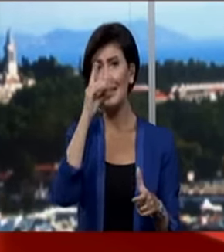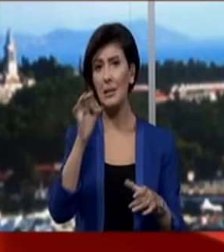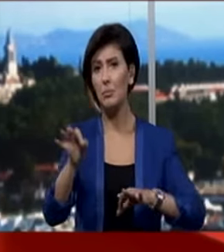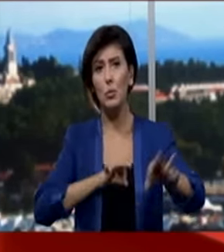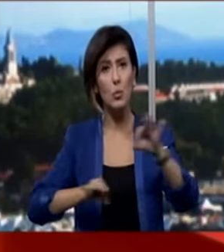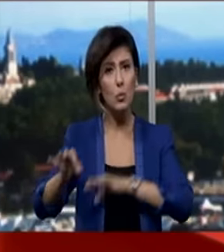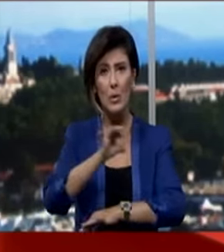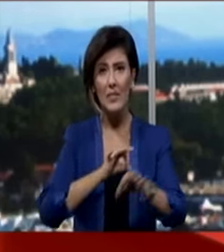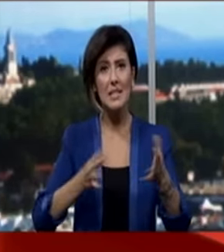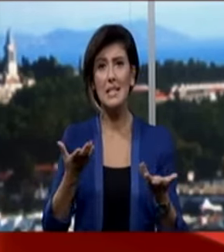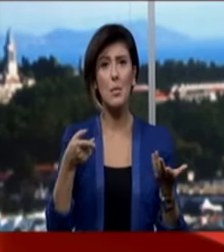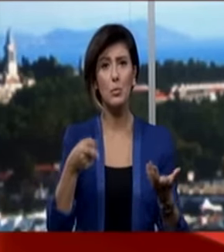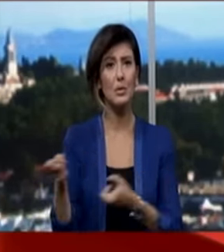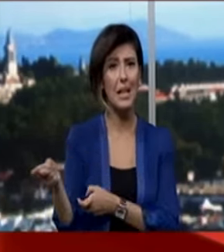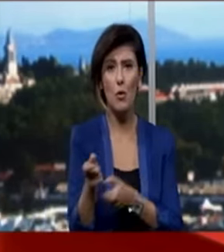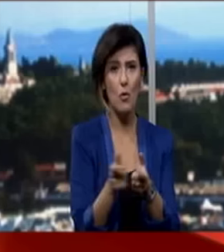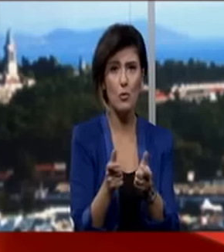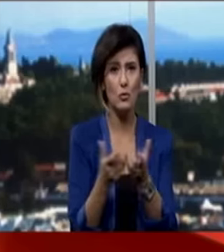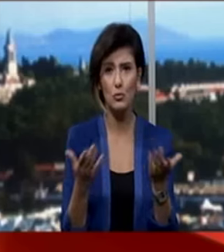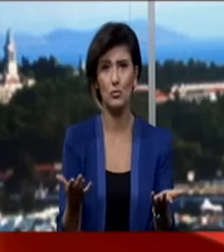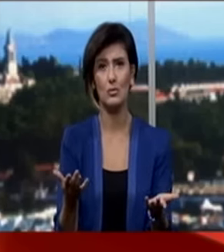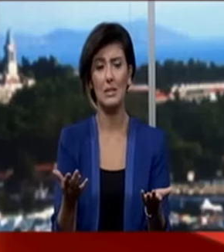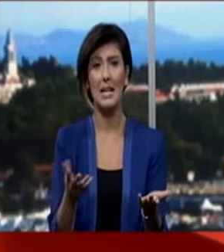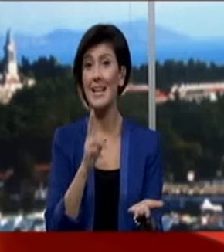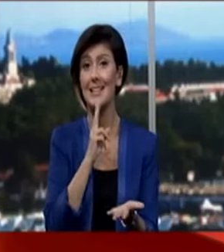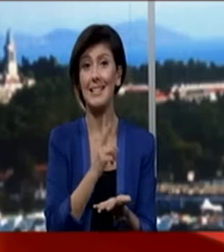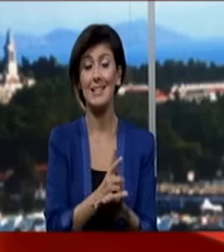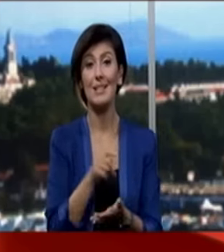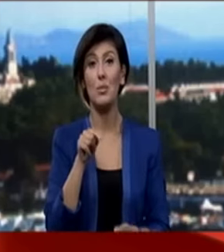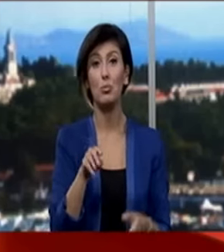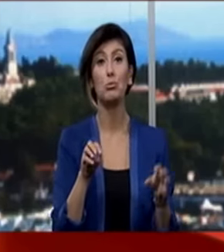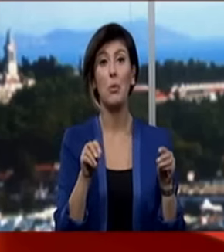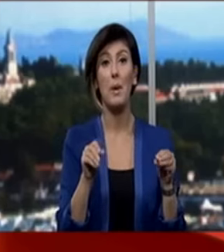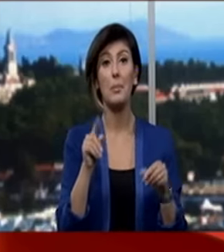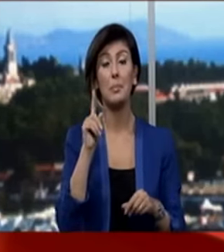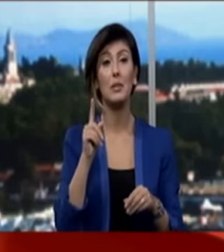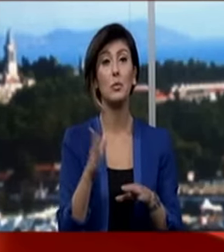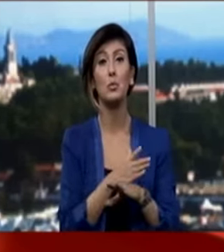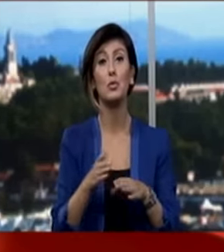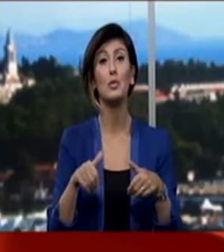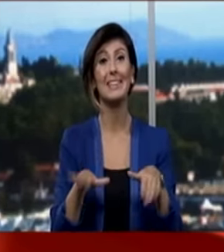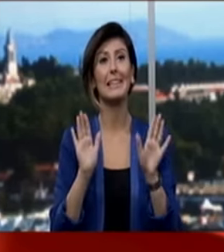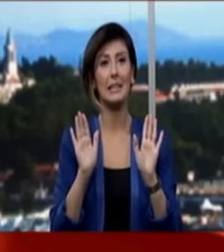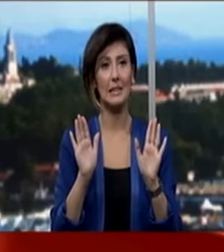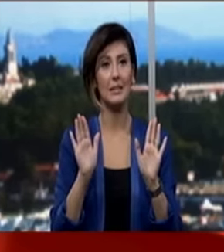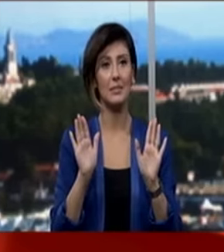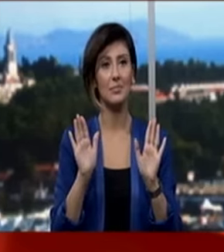kim kurguladıysa bu işin terör örgütünü, ki kesinlikle bu toprakların bir ürünü değil.